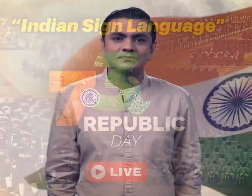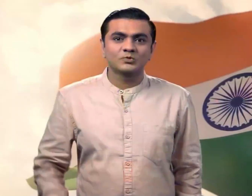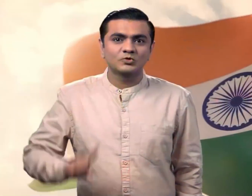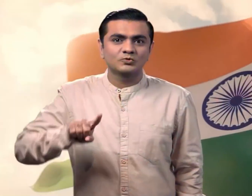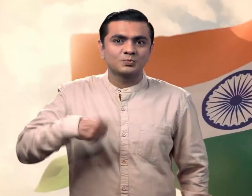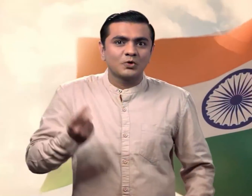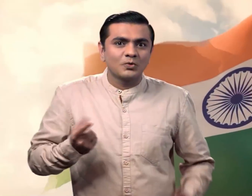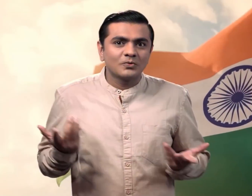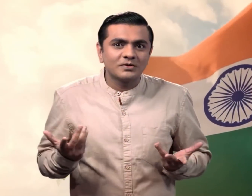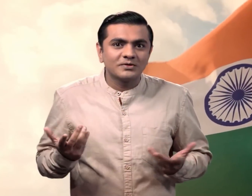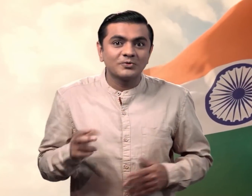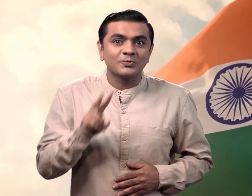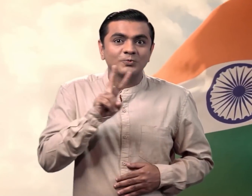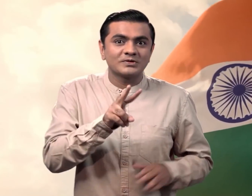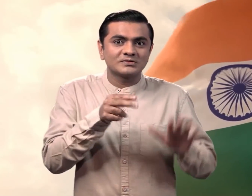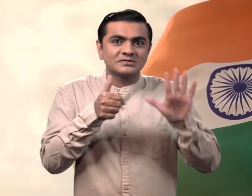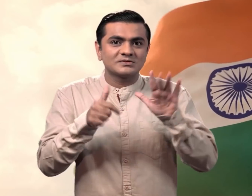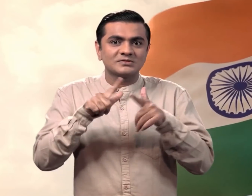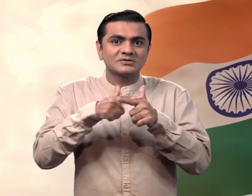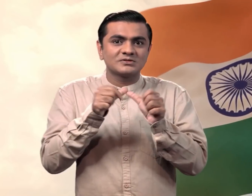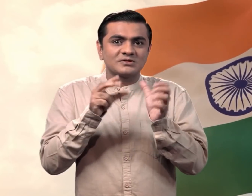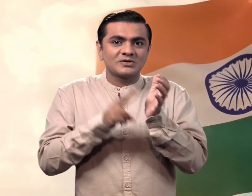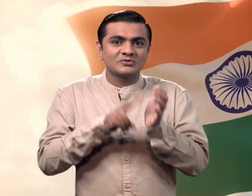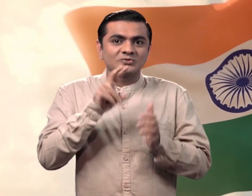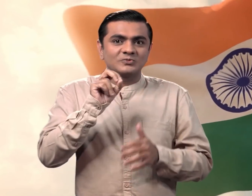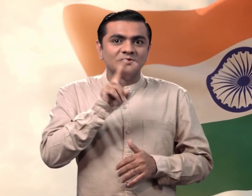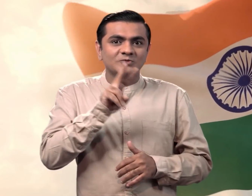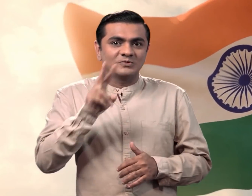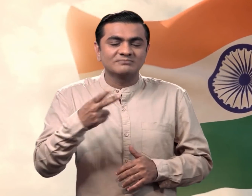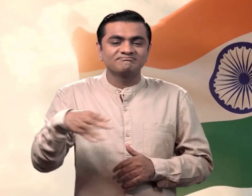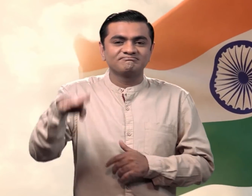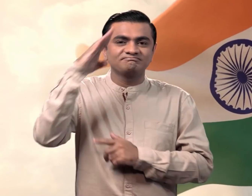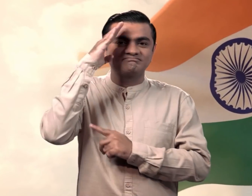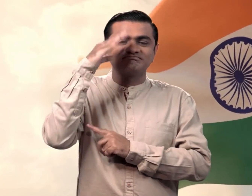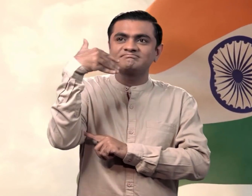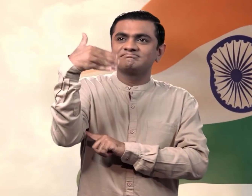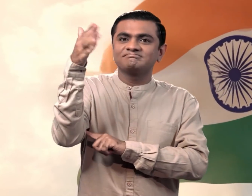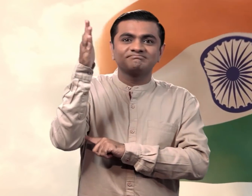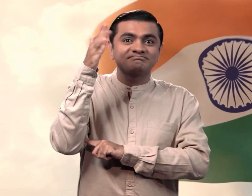कल 26 जनरी 2022 भारत का गंतंतर दिवस है